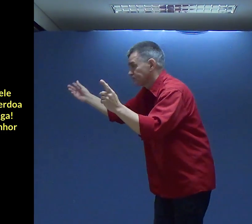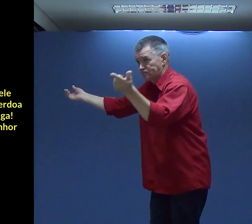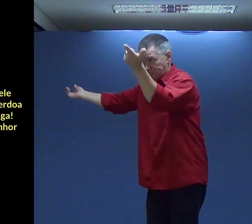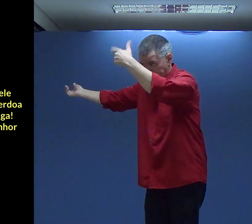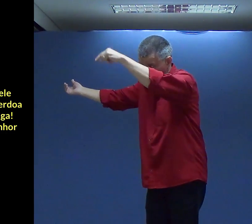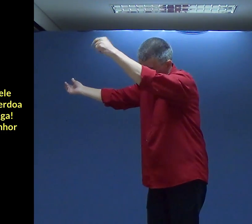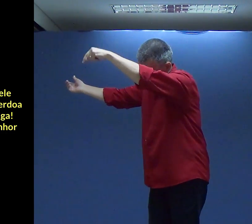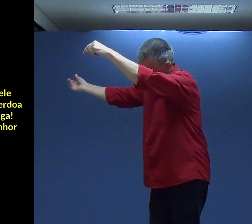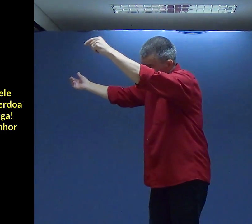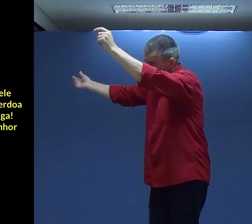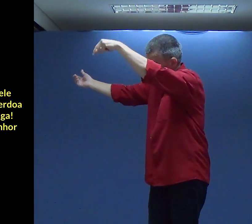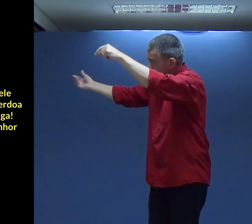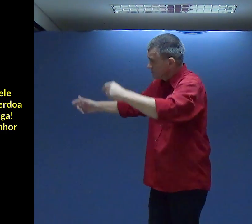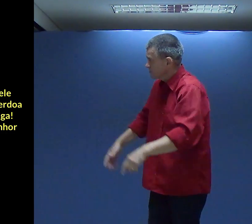verdade? Pode passar ali